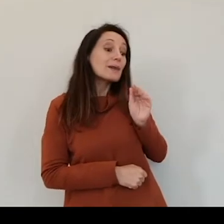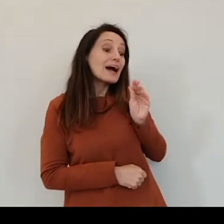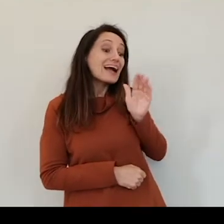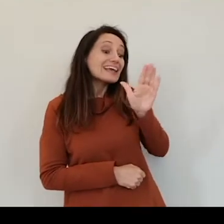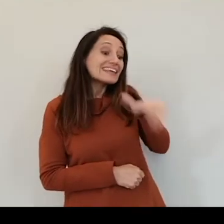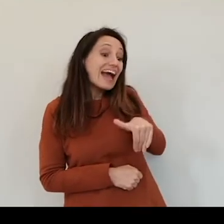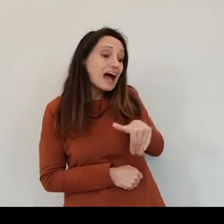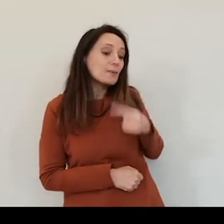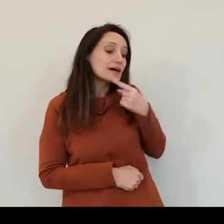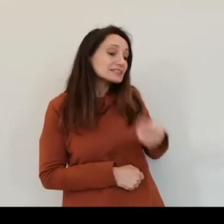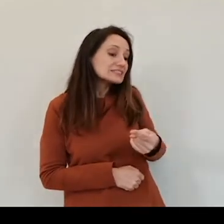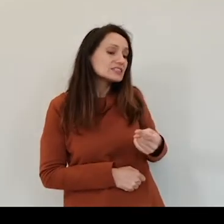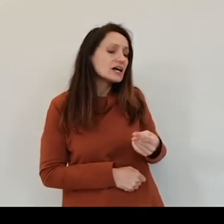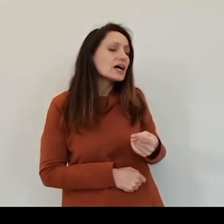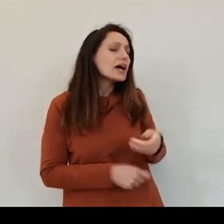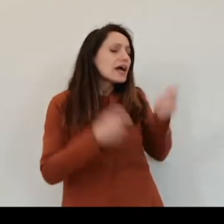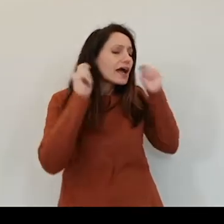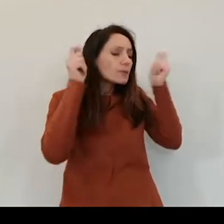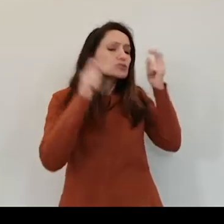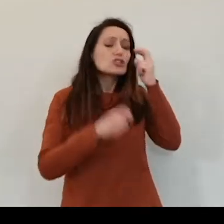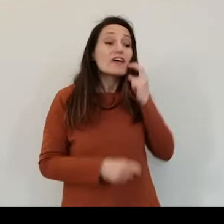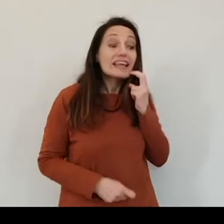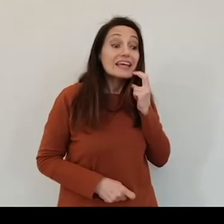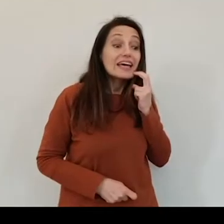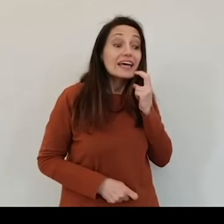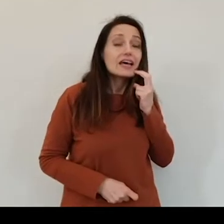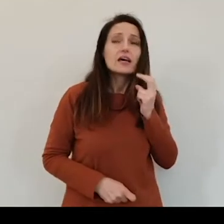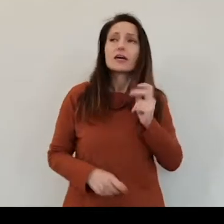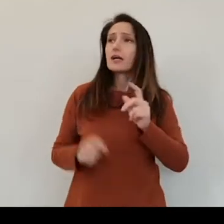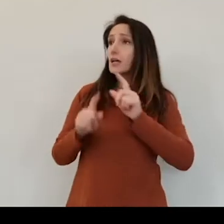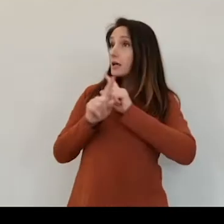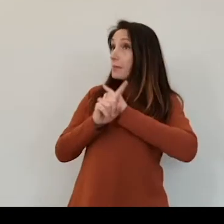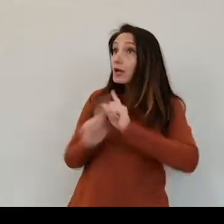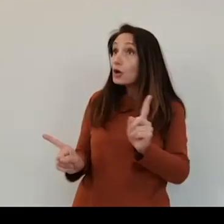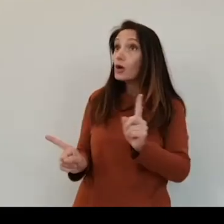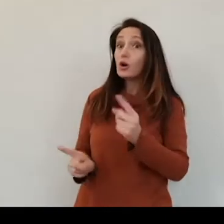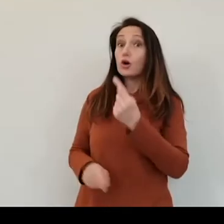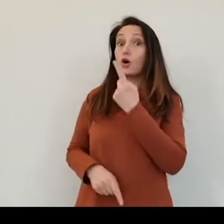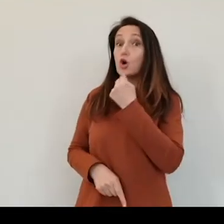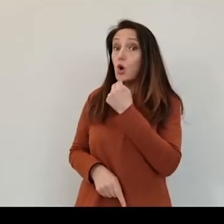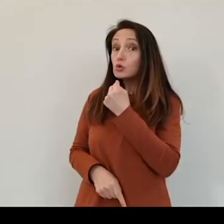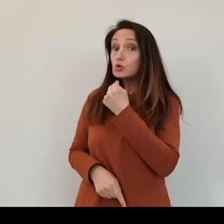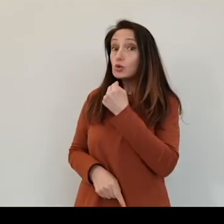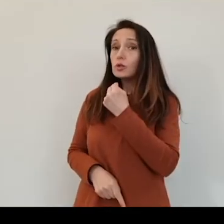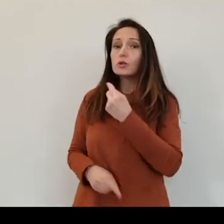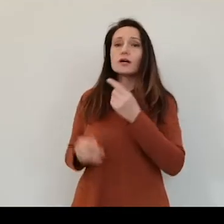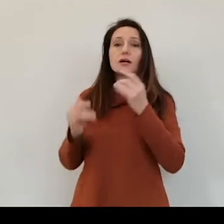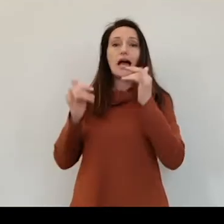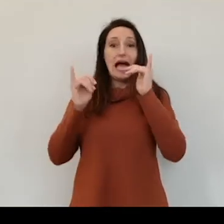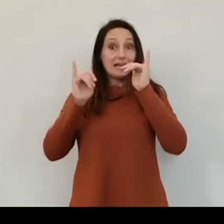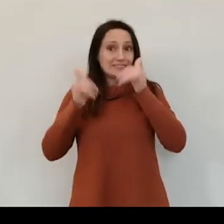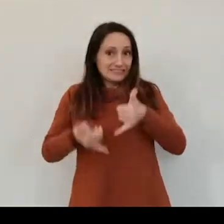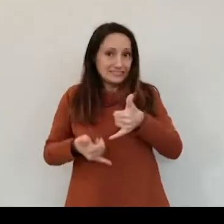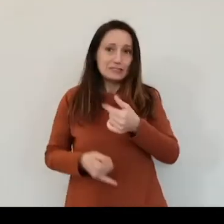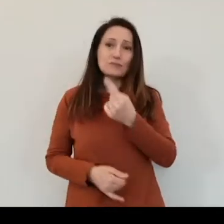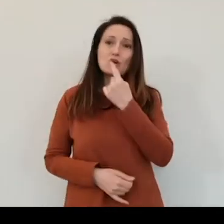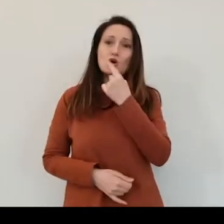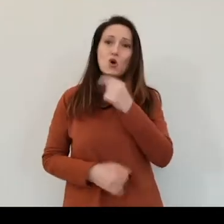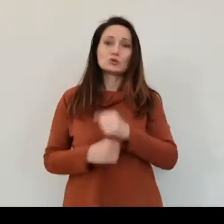senti Cappuccetto Verde. Ma no, Rosso! Ah sì, Rosso! Vai dalla